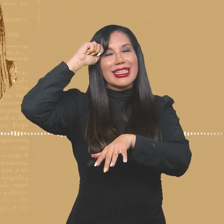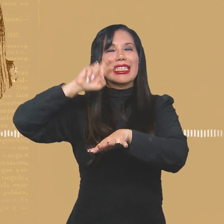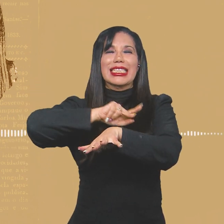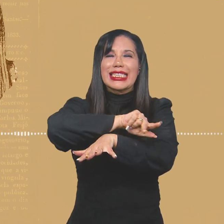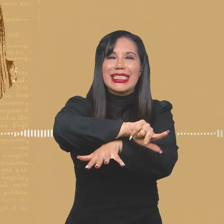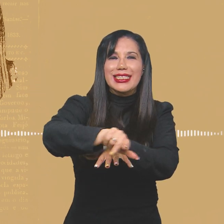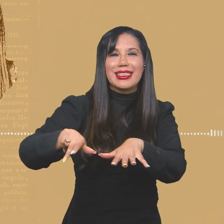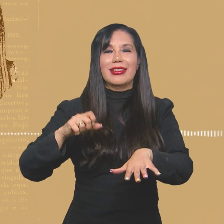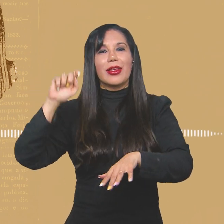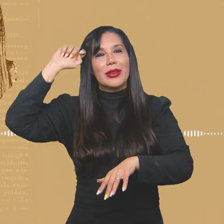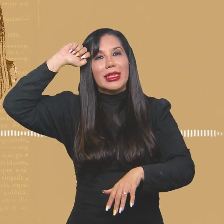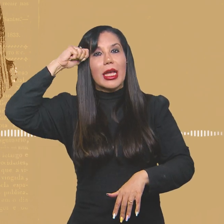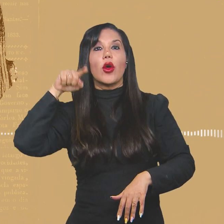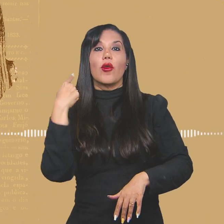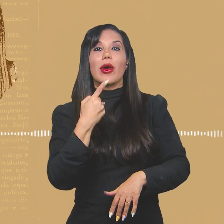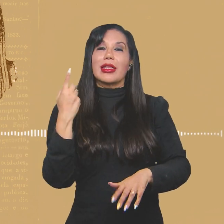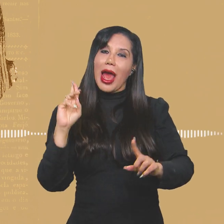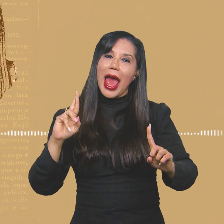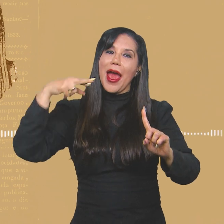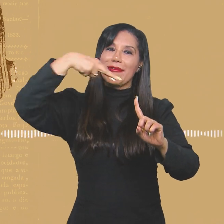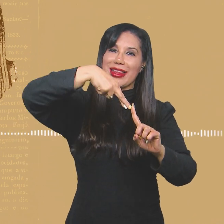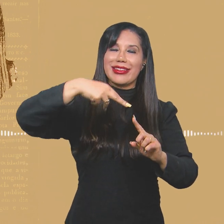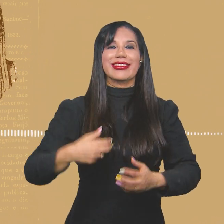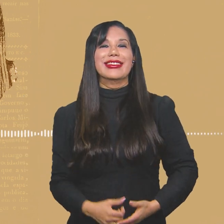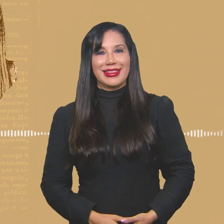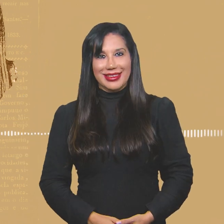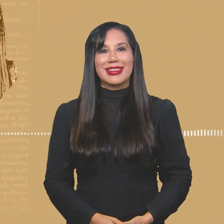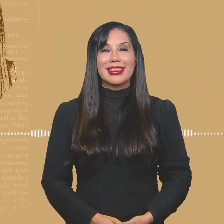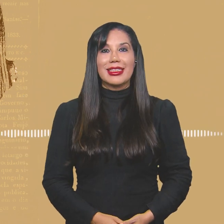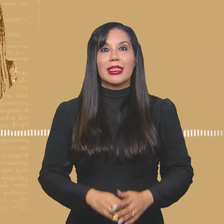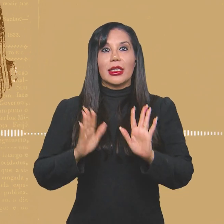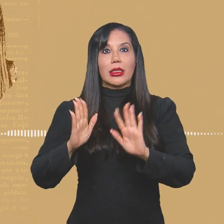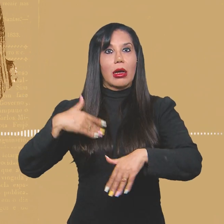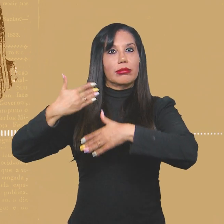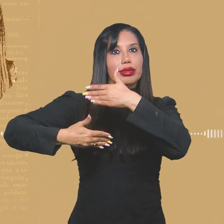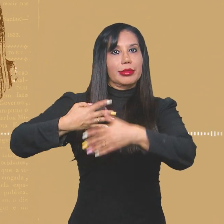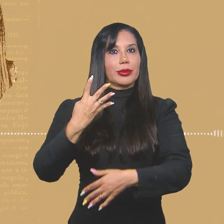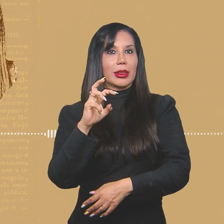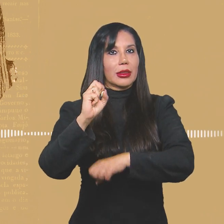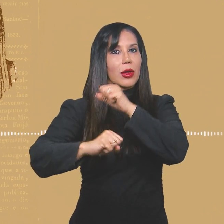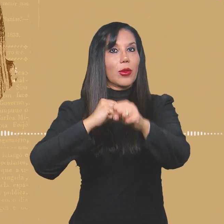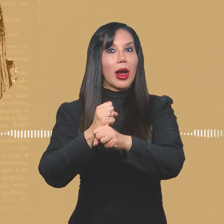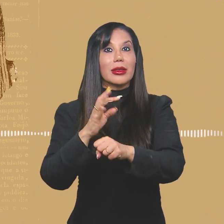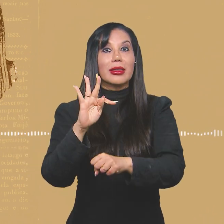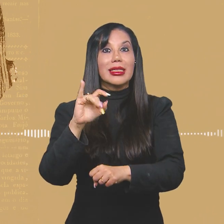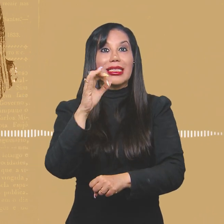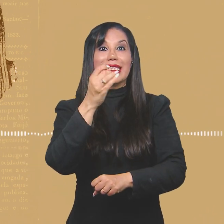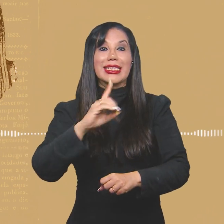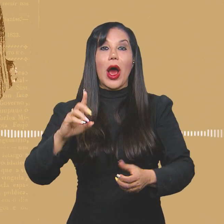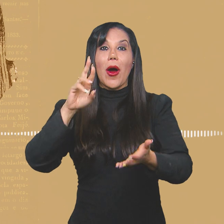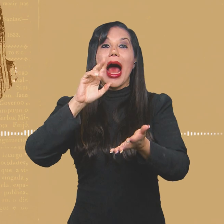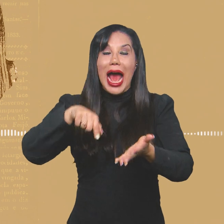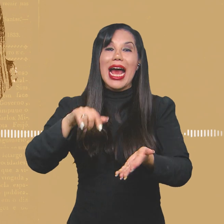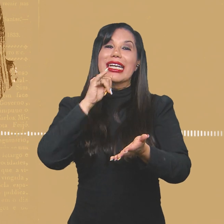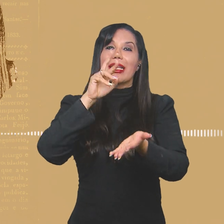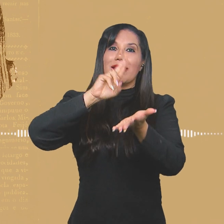diversos veículos negros que você tem como referência. Passados 45 anos, Tição prepara uma